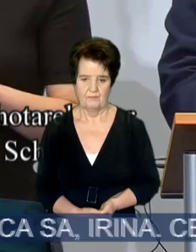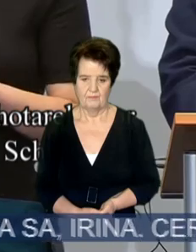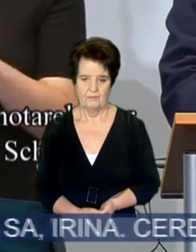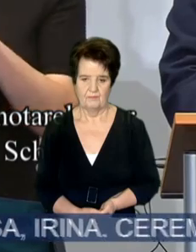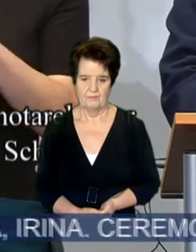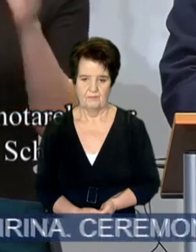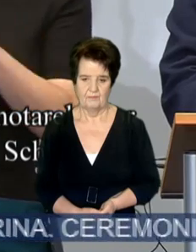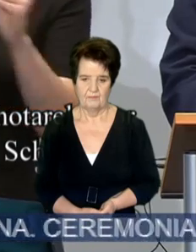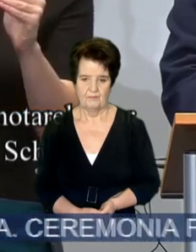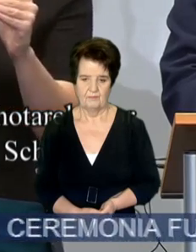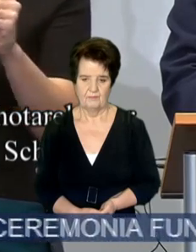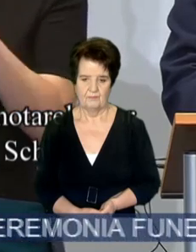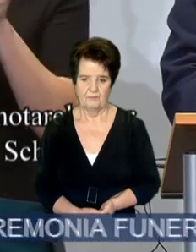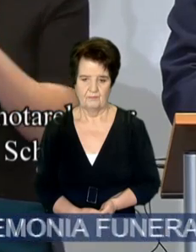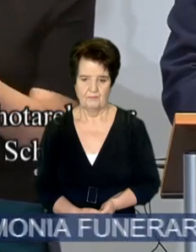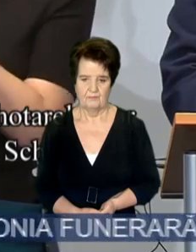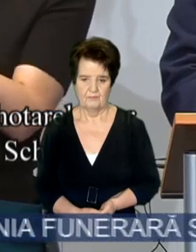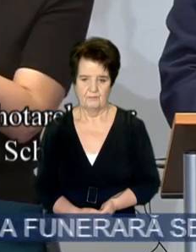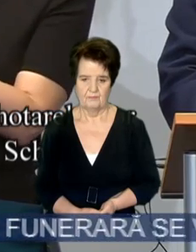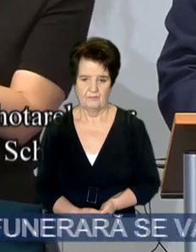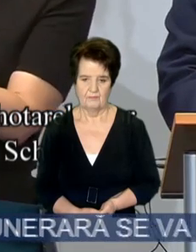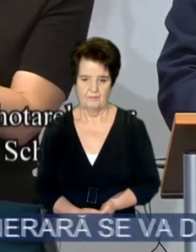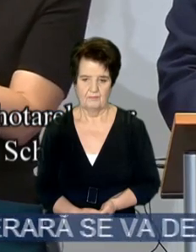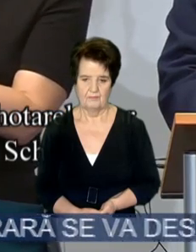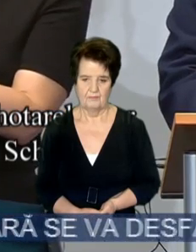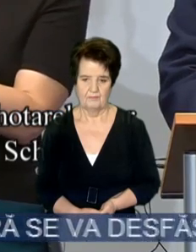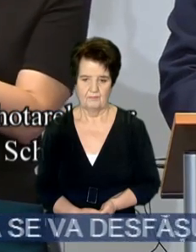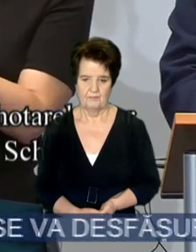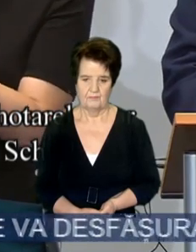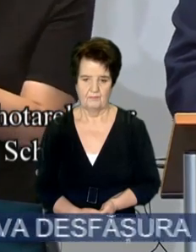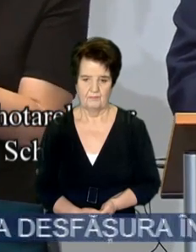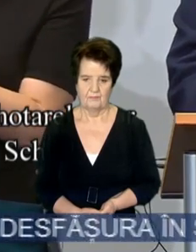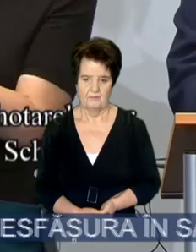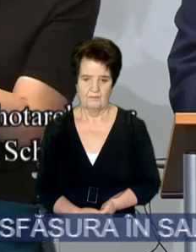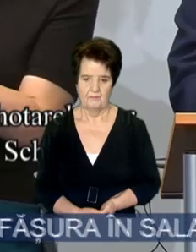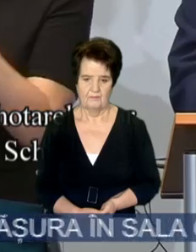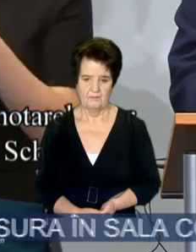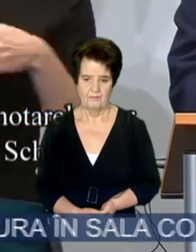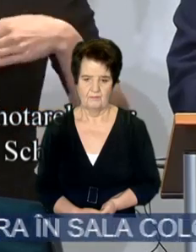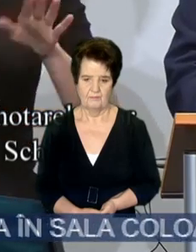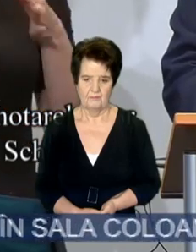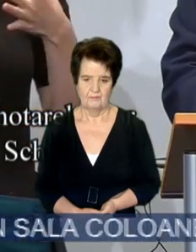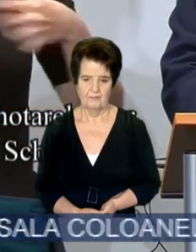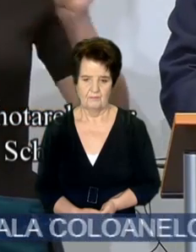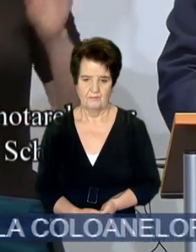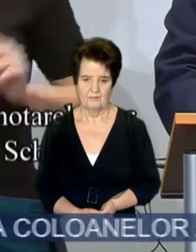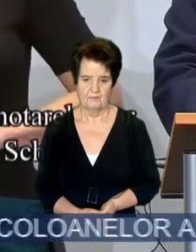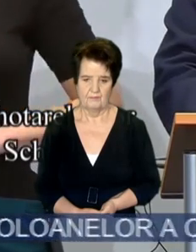într-o